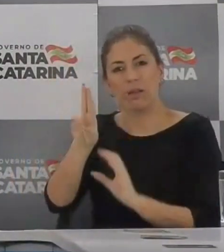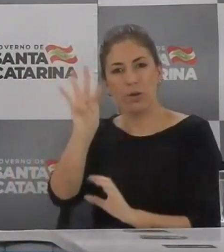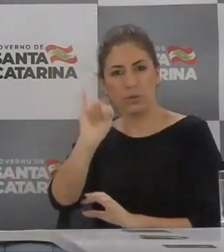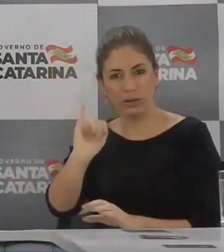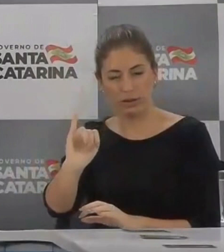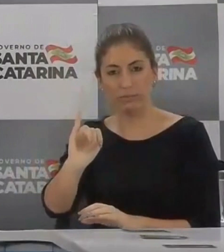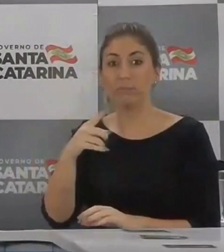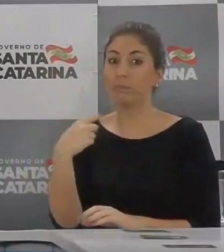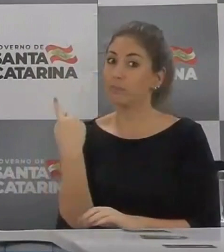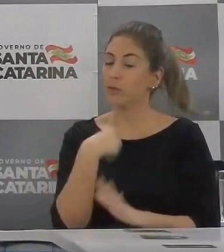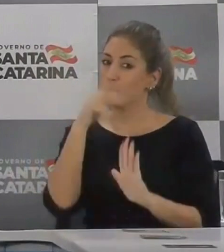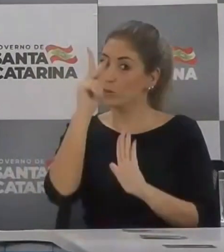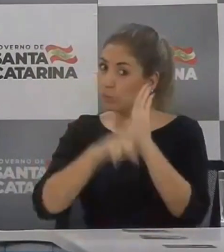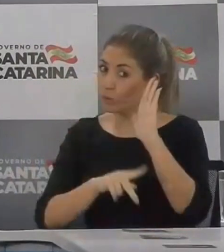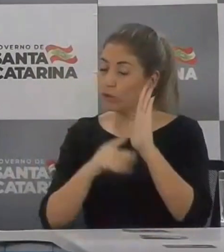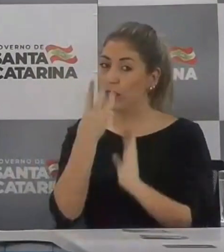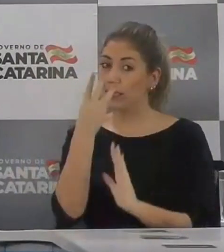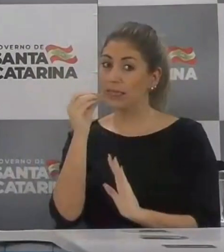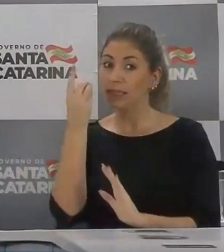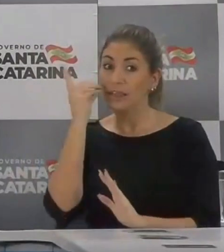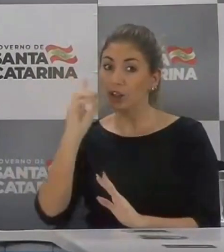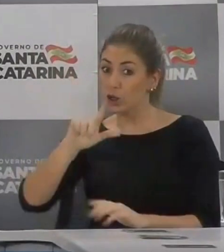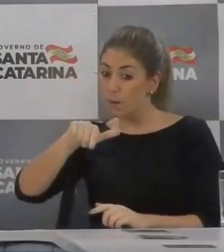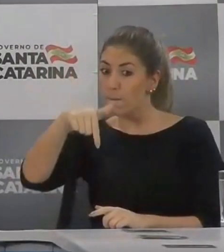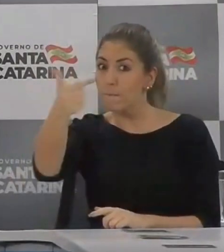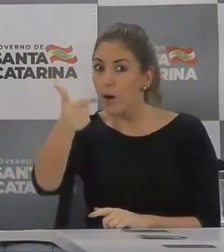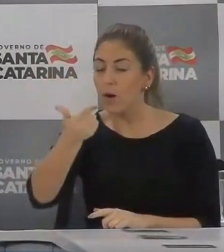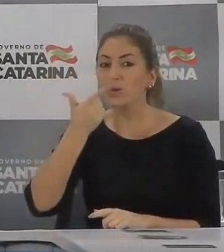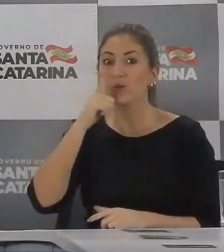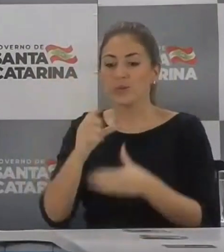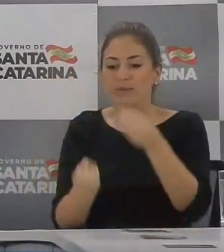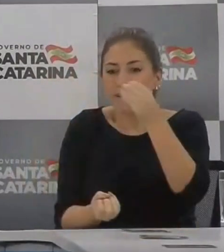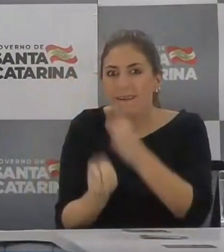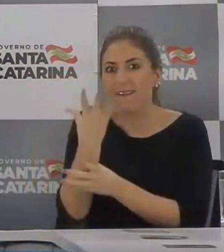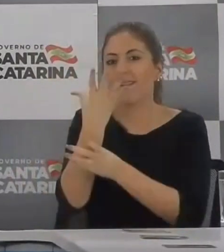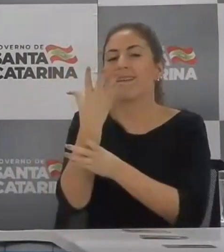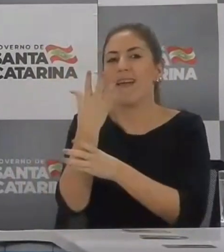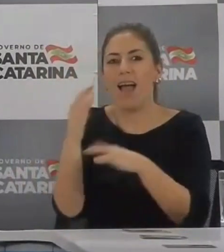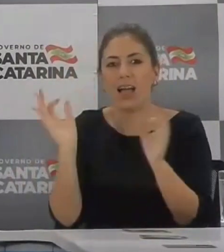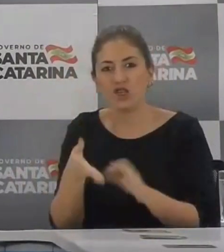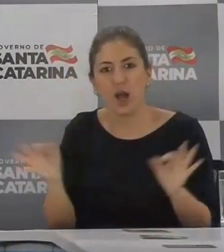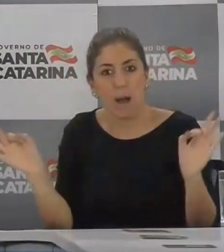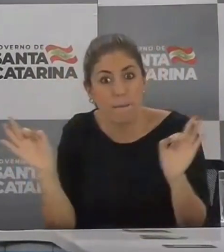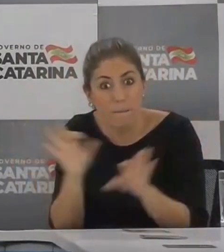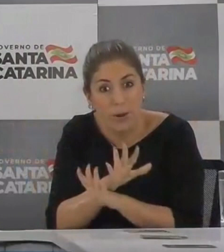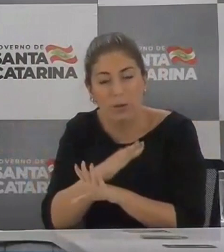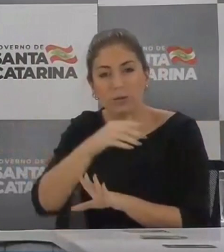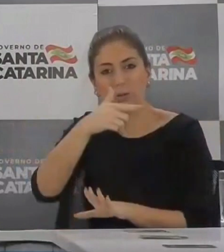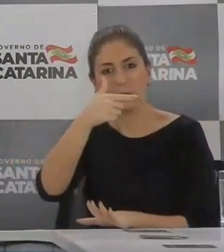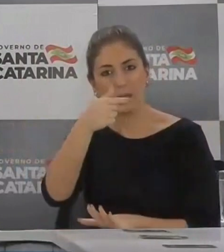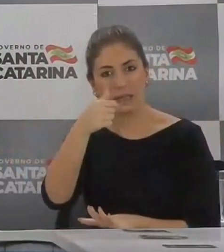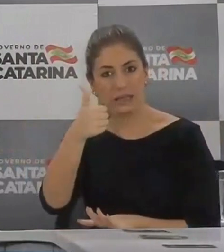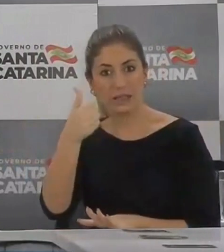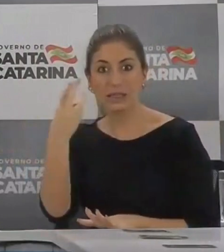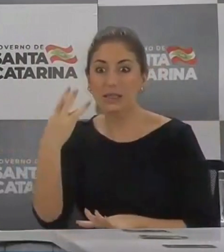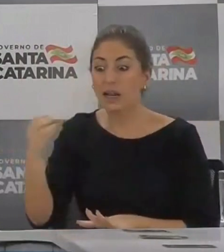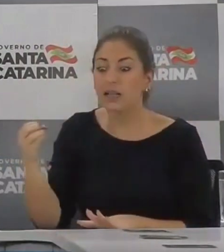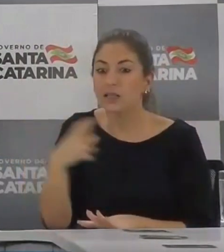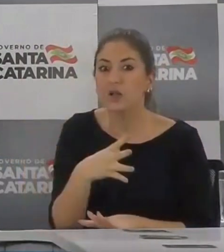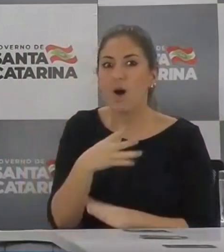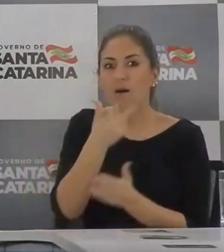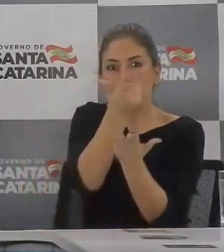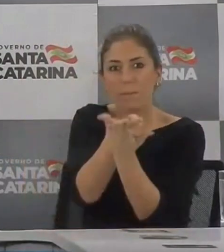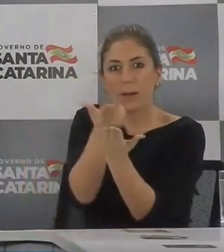Então, o nosso projeto é que em 30 dias a gente habilite, a gente consiga instalar 713 novos leitos de